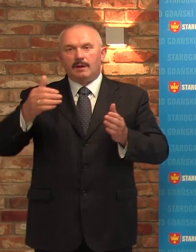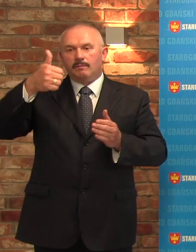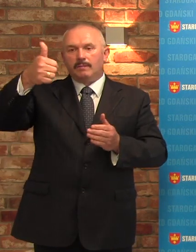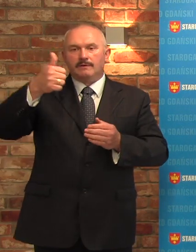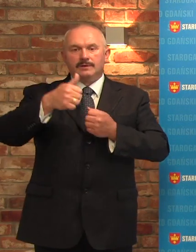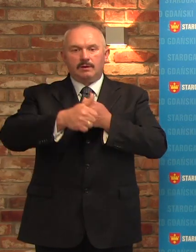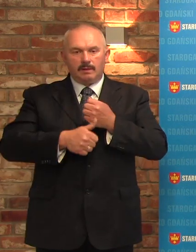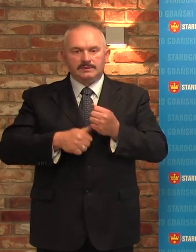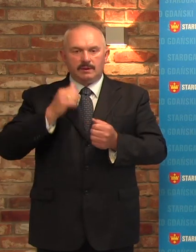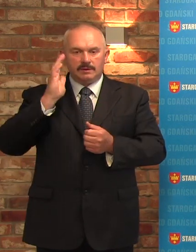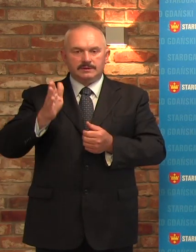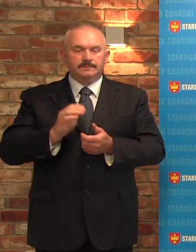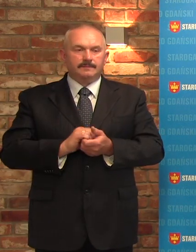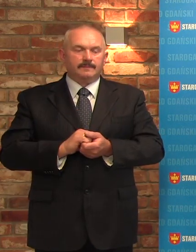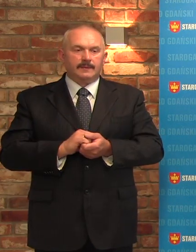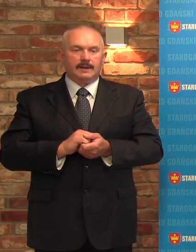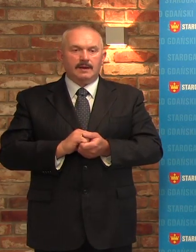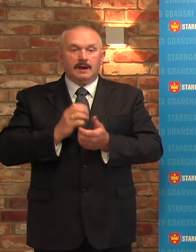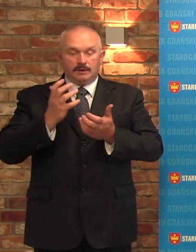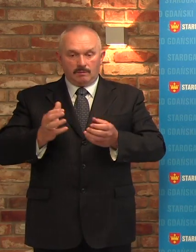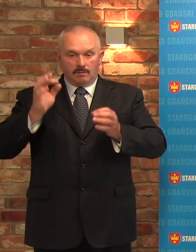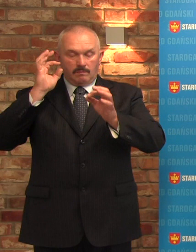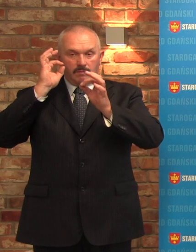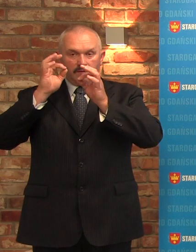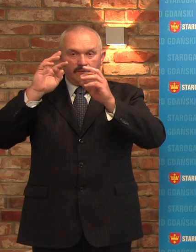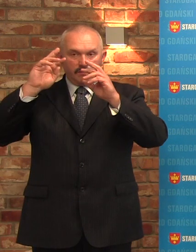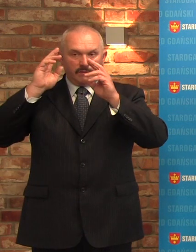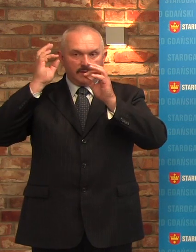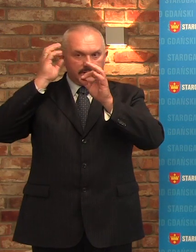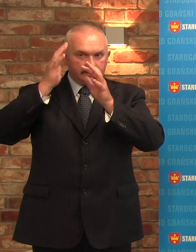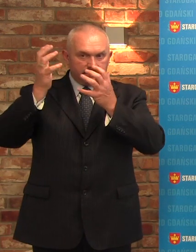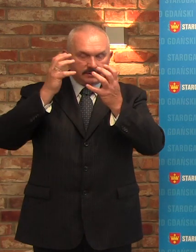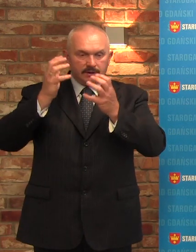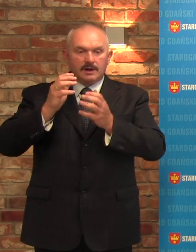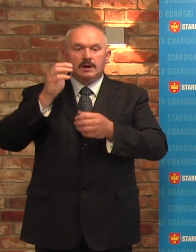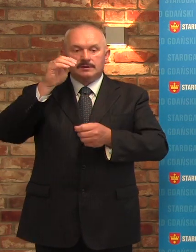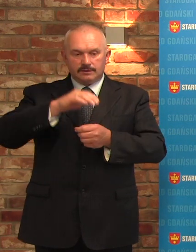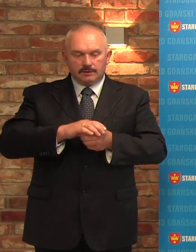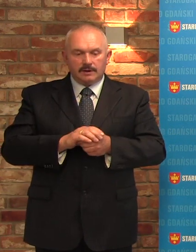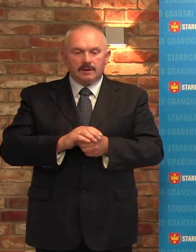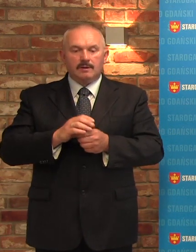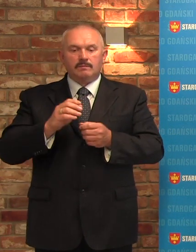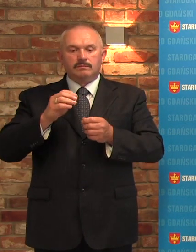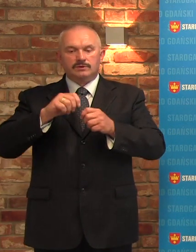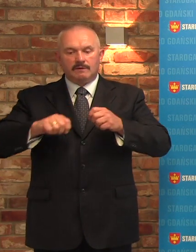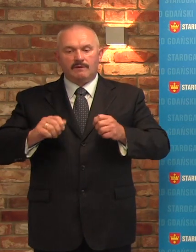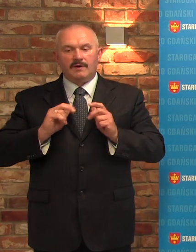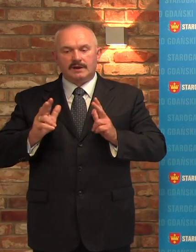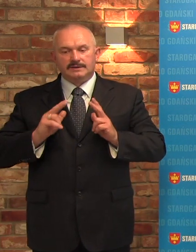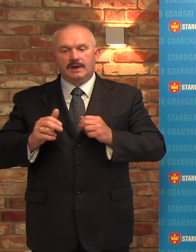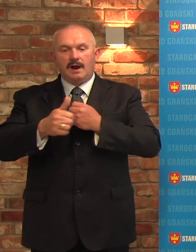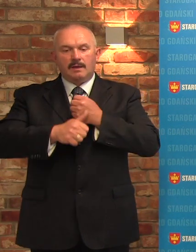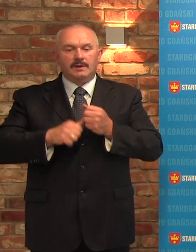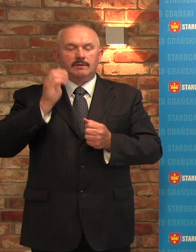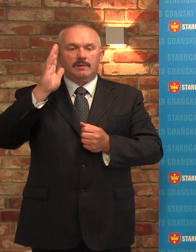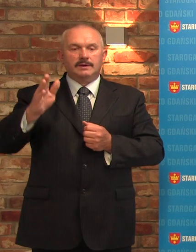lipca. I tu chciałbym Państwa poinformować zgodnie z zaplanowanymi przerwami wakacyjnymi. I tak, w miesiącu lipcu otwarte